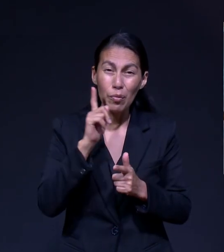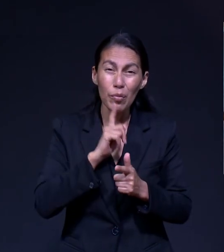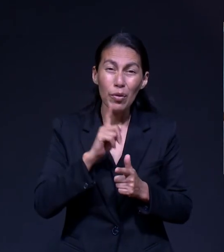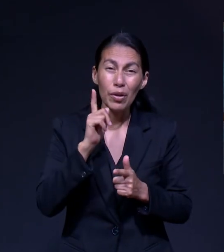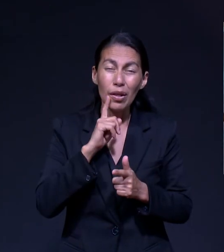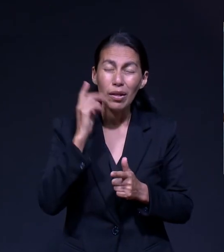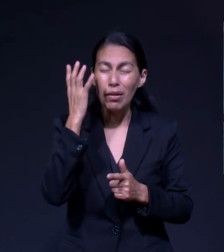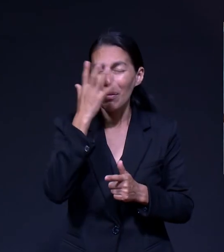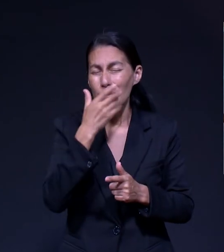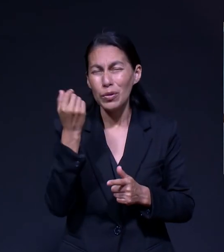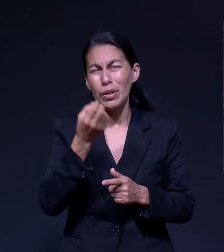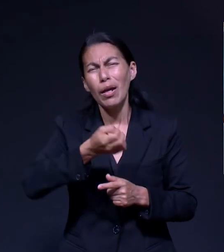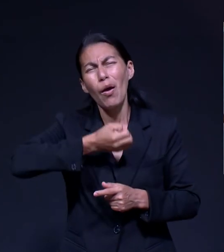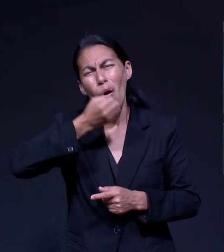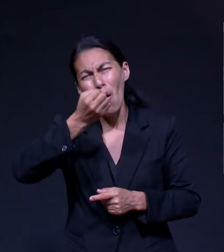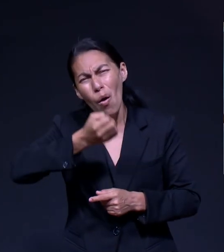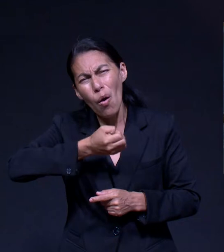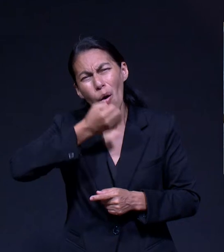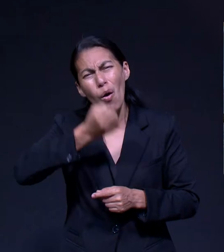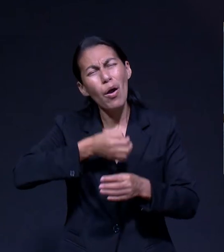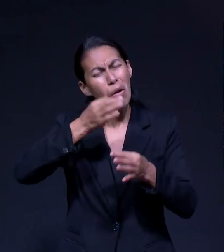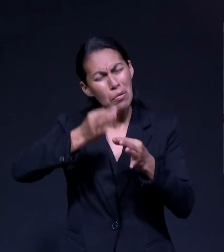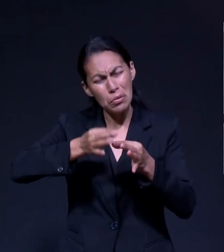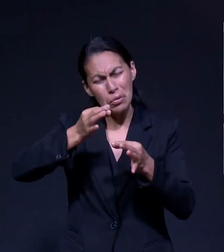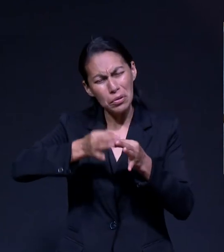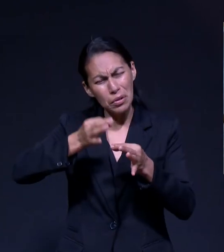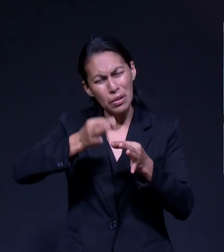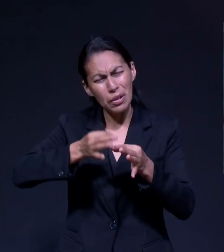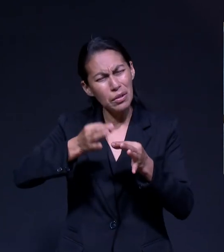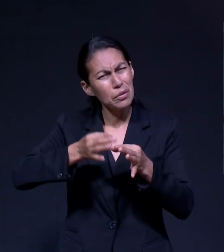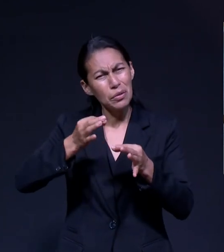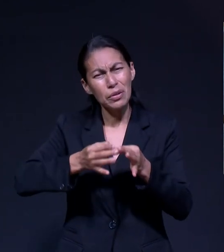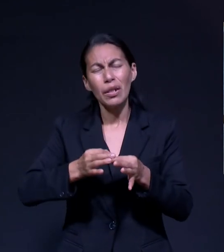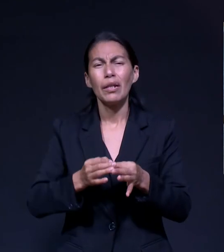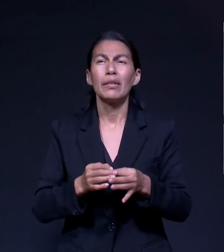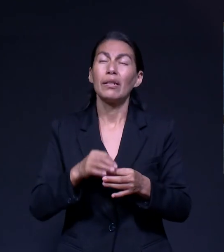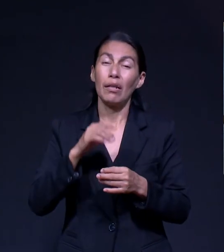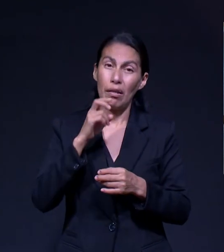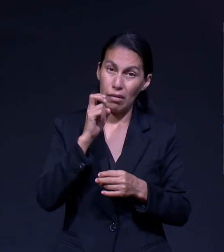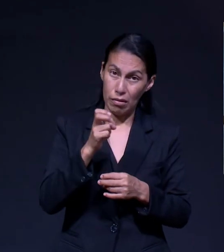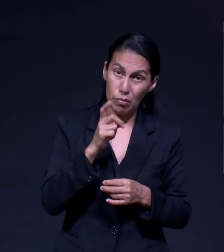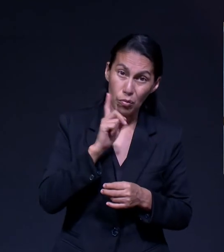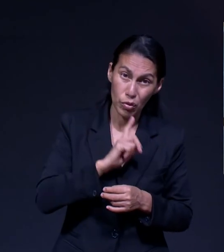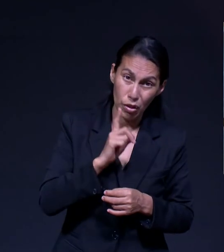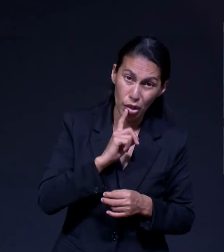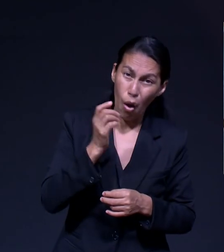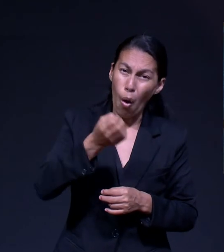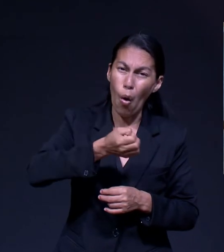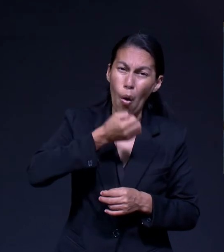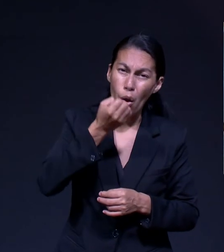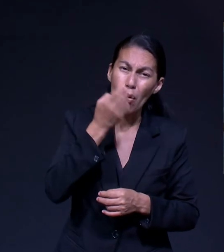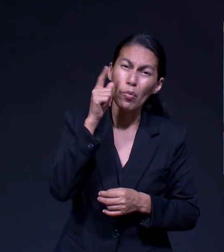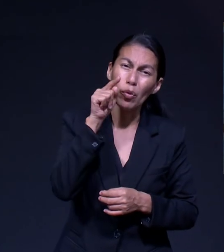Que estarán Orando Específicamente Por tus Peticiones Y alabando A Dios Por todo Lo que Dios Hace